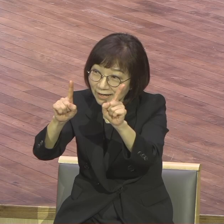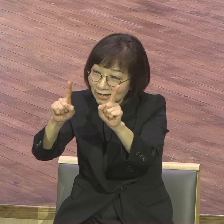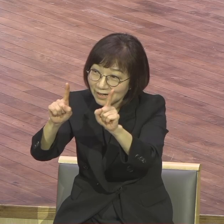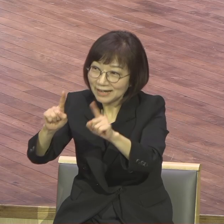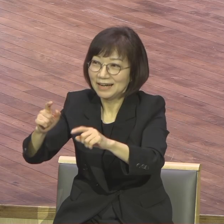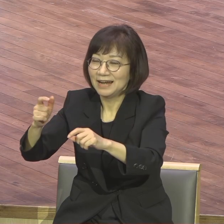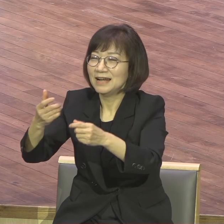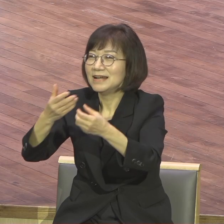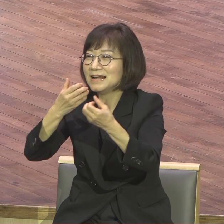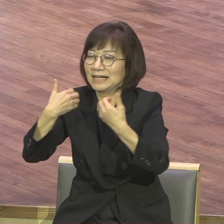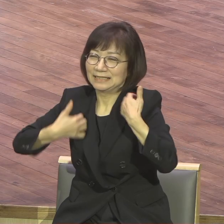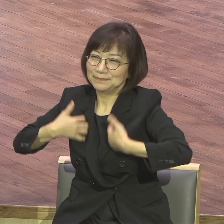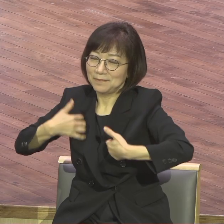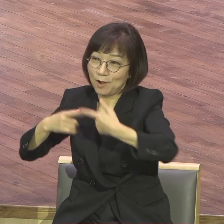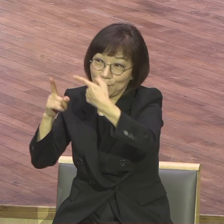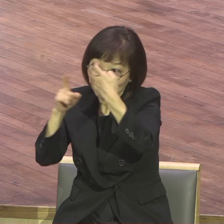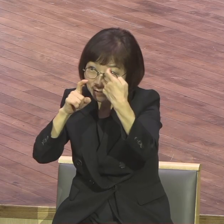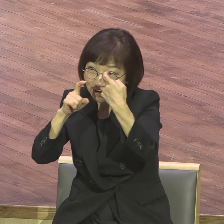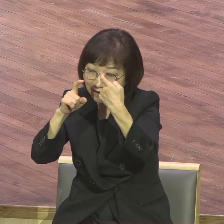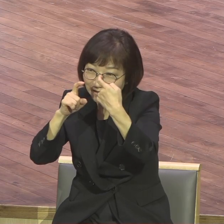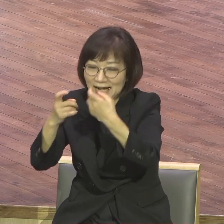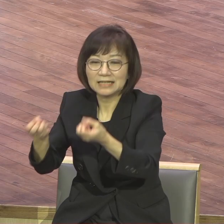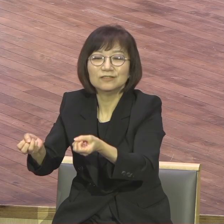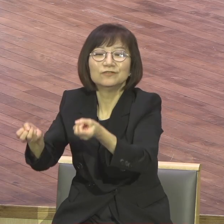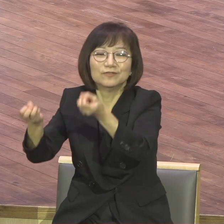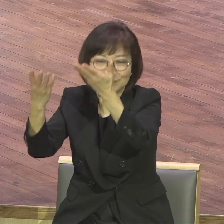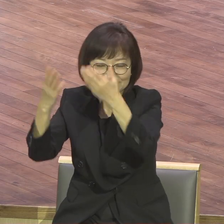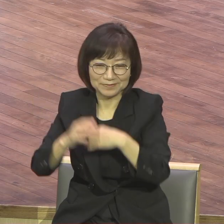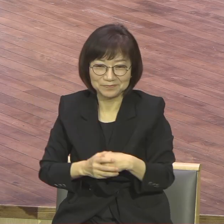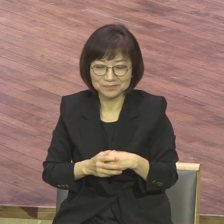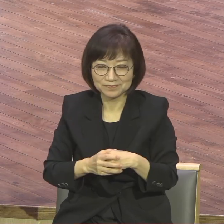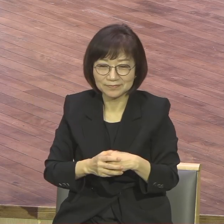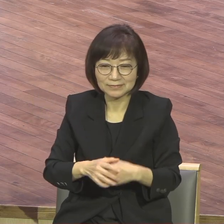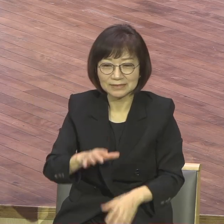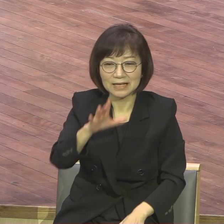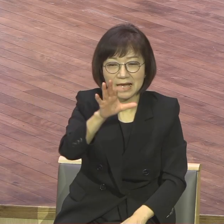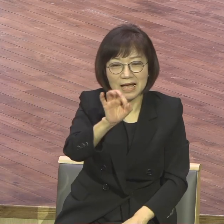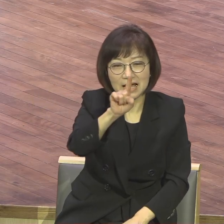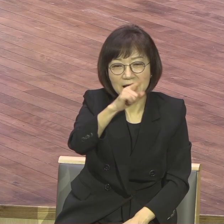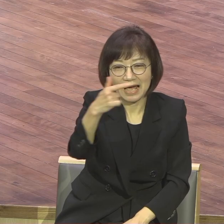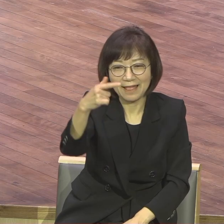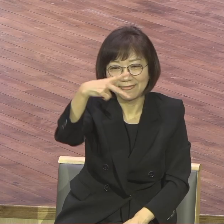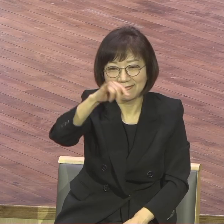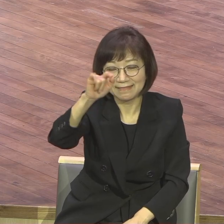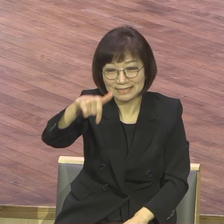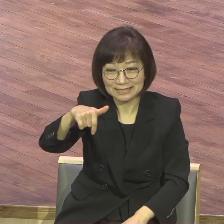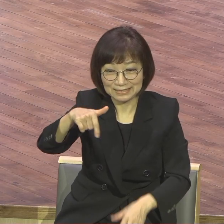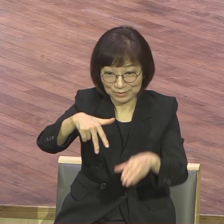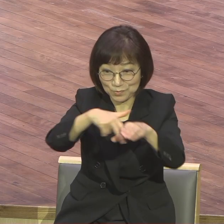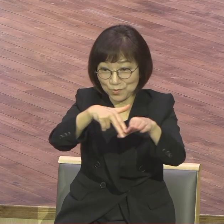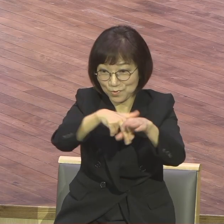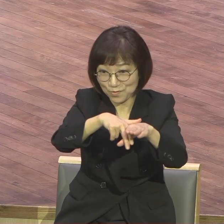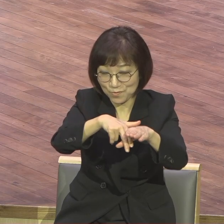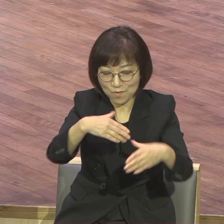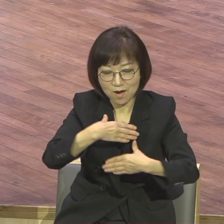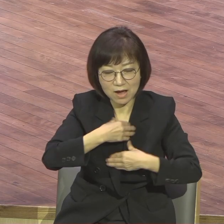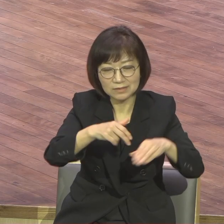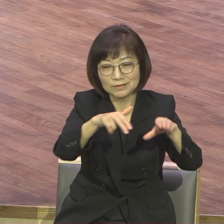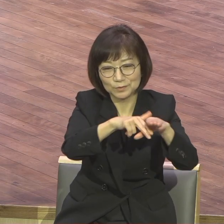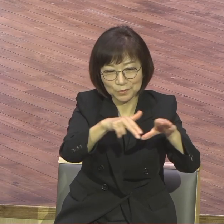예배를 들은 겁니다 안식일은 토요일이에요 안식일은 지금도 토요일이에요 자 유대교 다 토요일합니다 우리는 주일 부활의 주님을 믿습니다